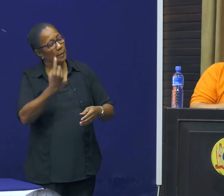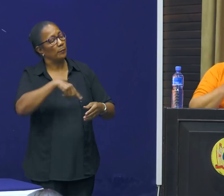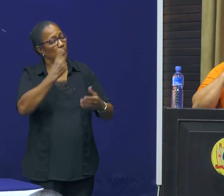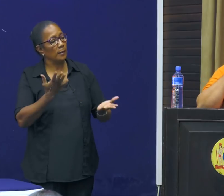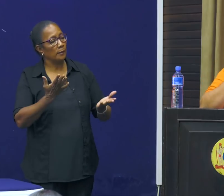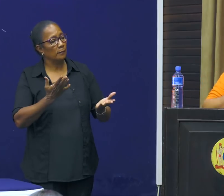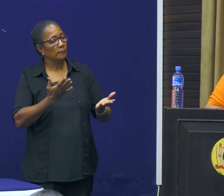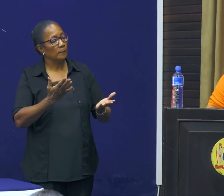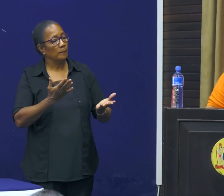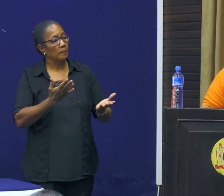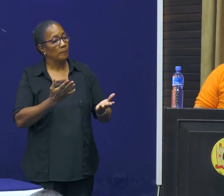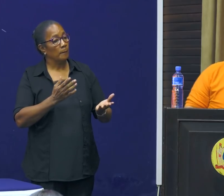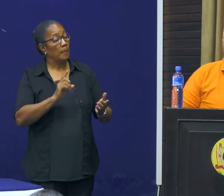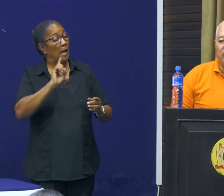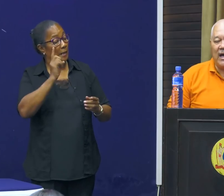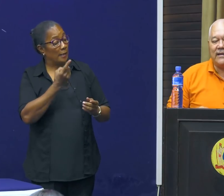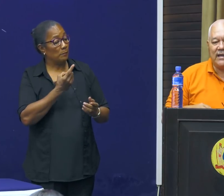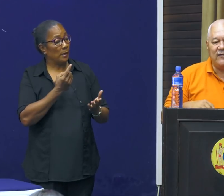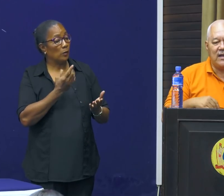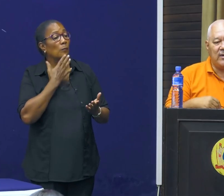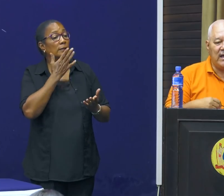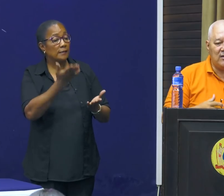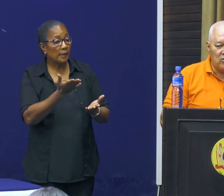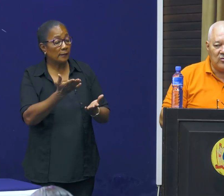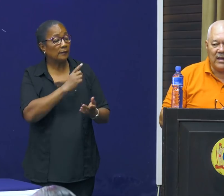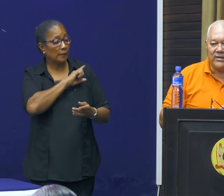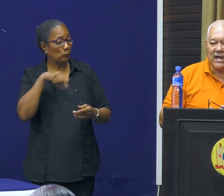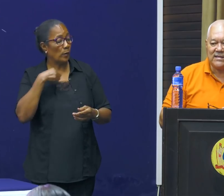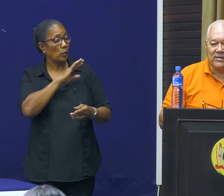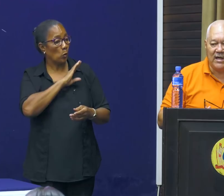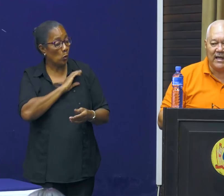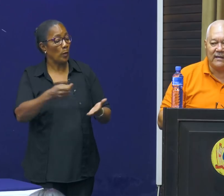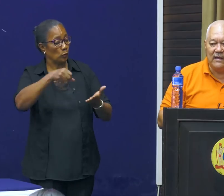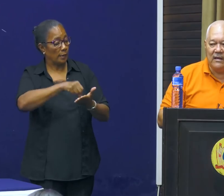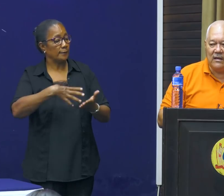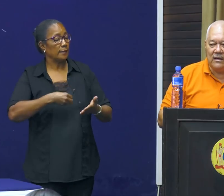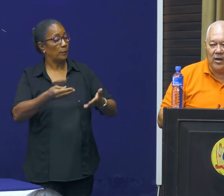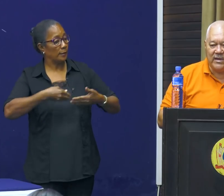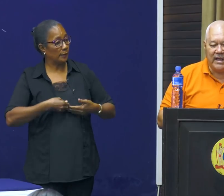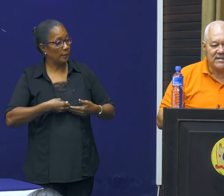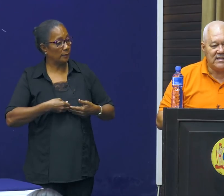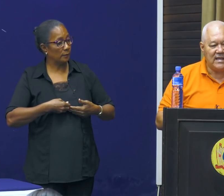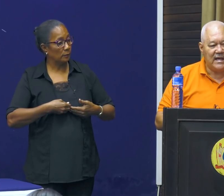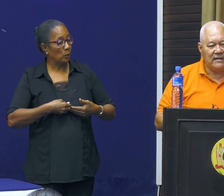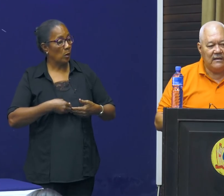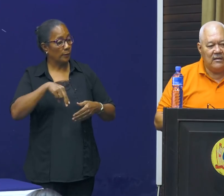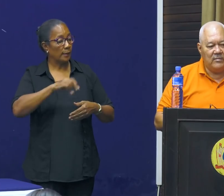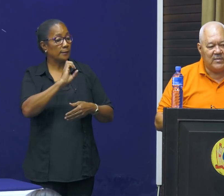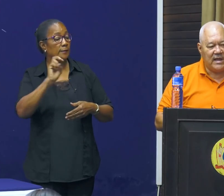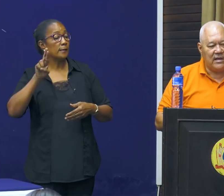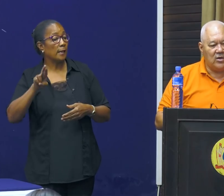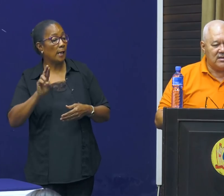kunnen doorgaan. Alleen maar om aan te geven dat wij ook wel donaties hebben gehad op het NCCR